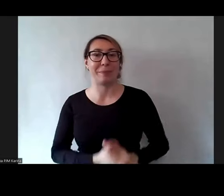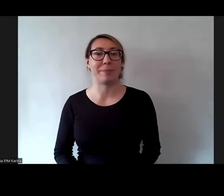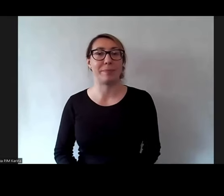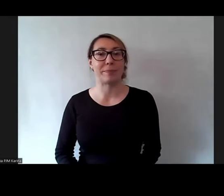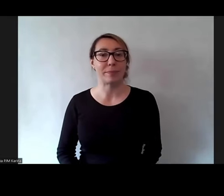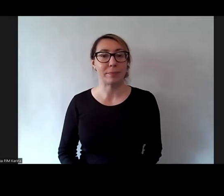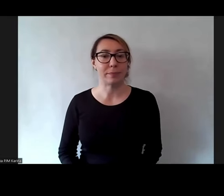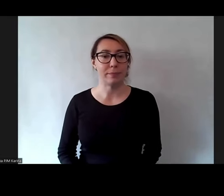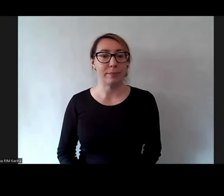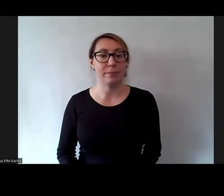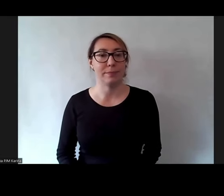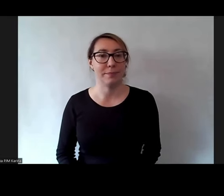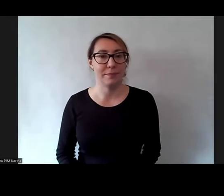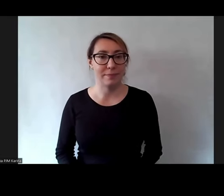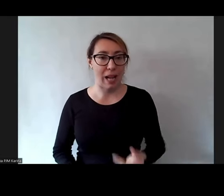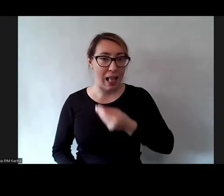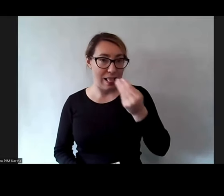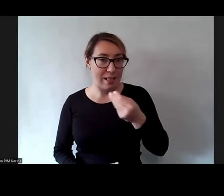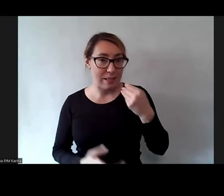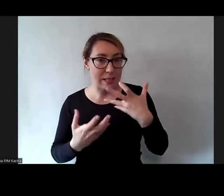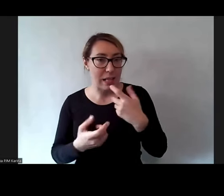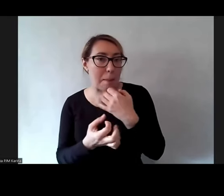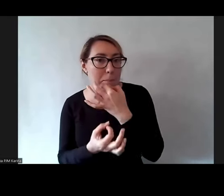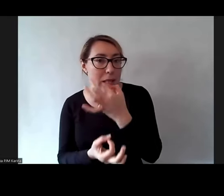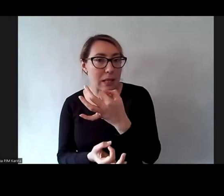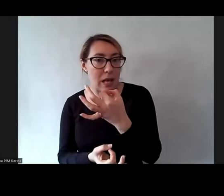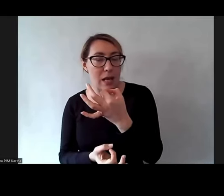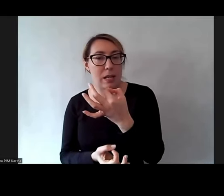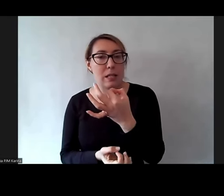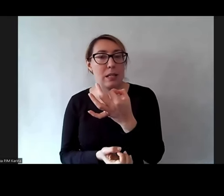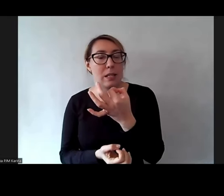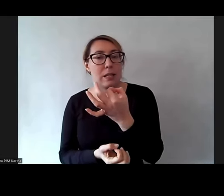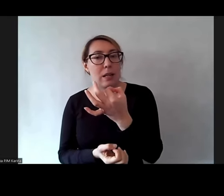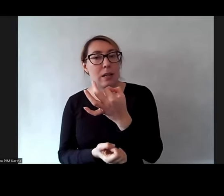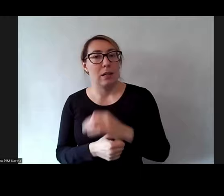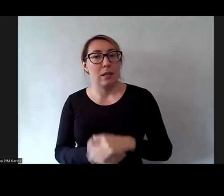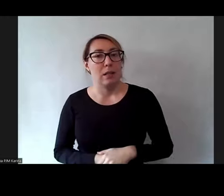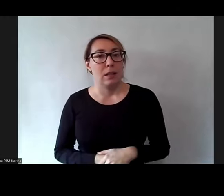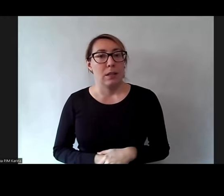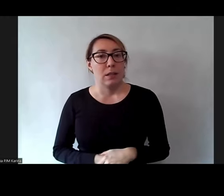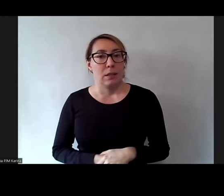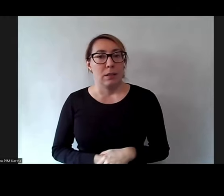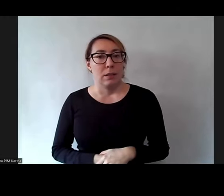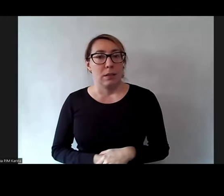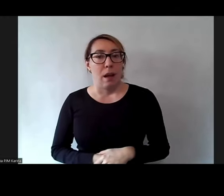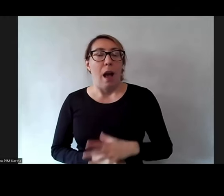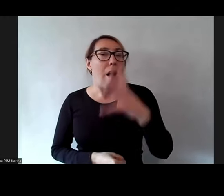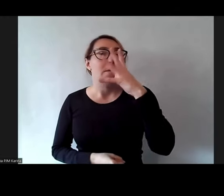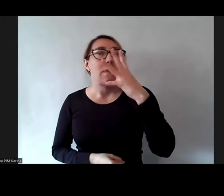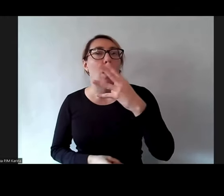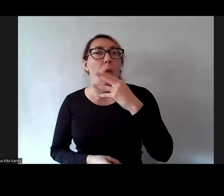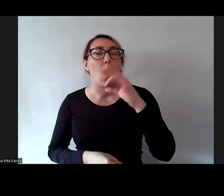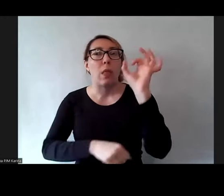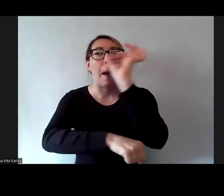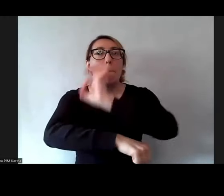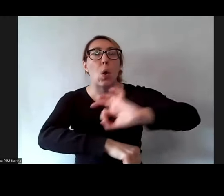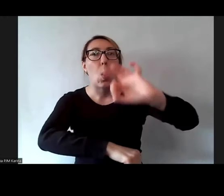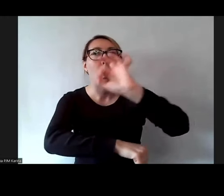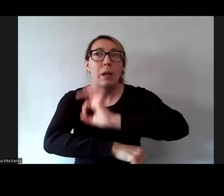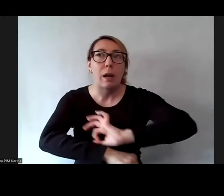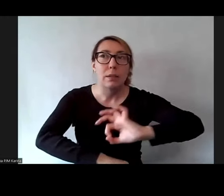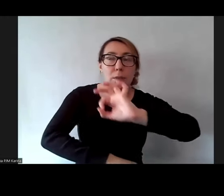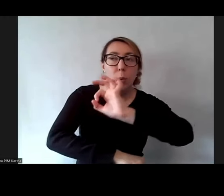właśnie chciałam jeszcze zapytać się Olgierd o to, jak wygląda projektowanie tak od takiej może